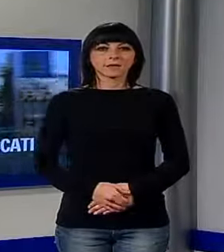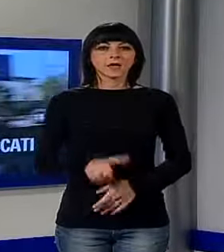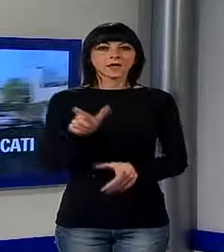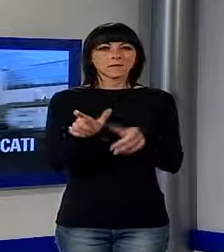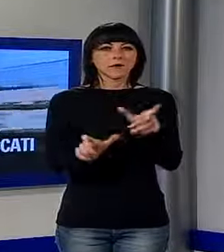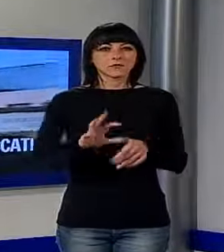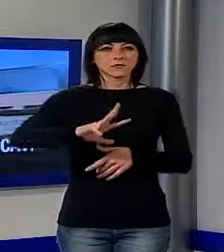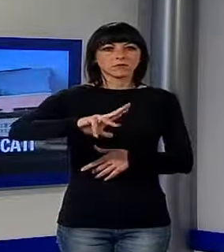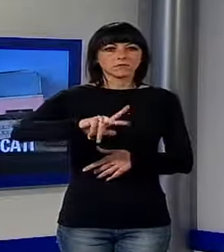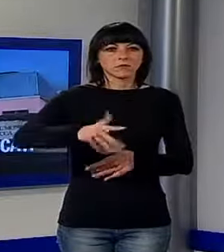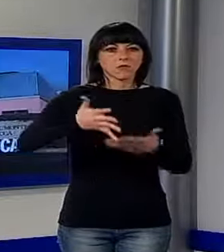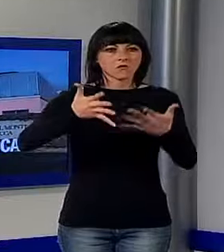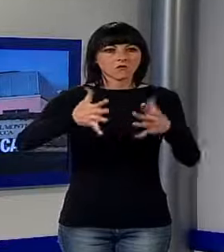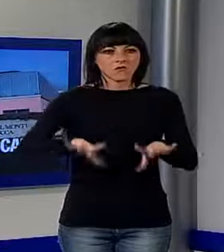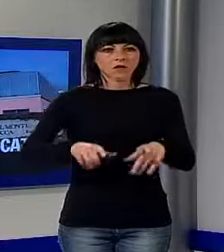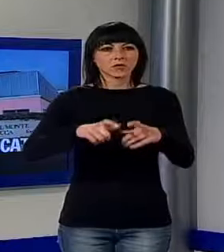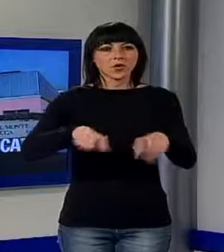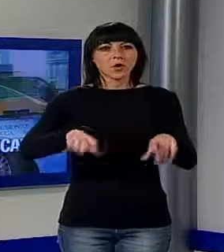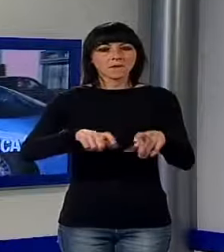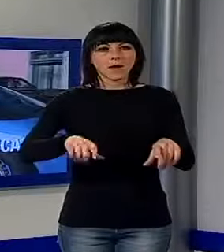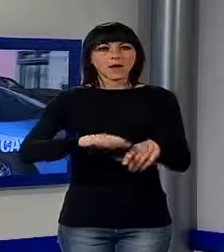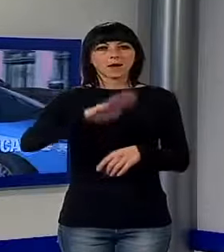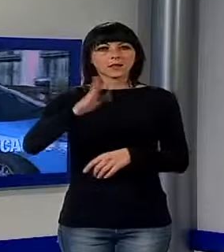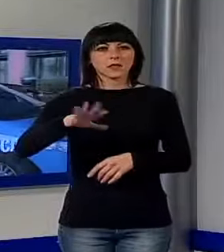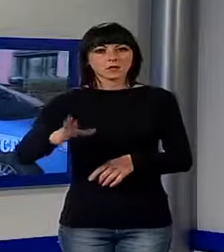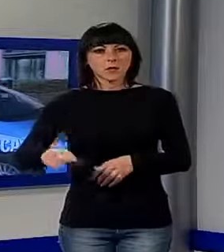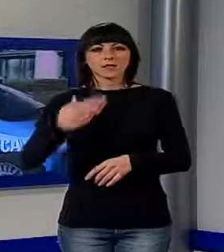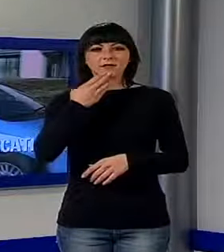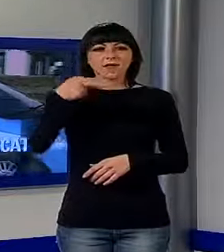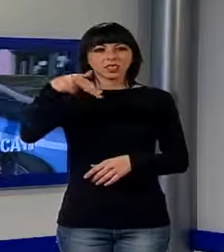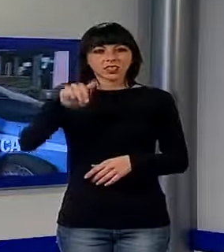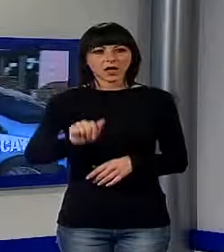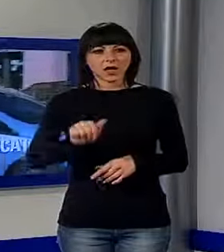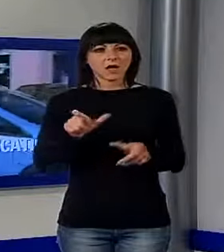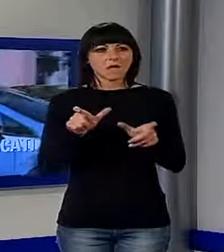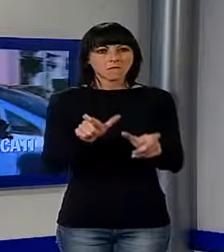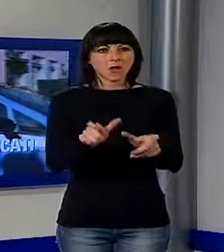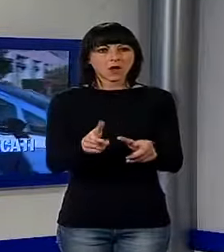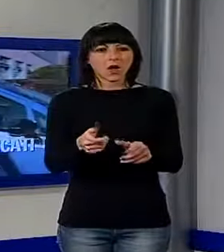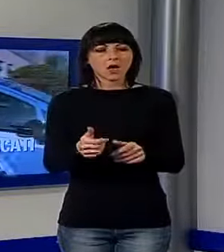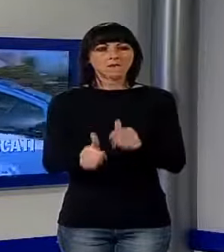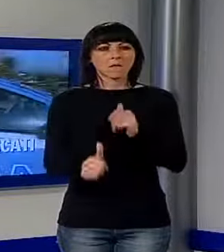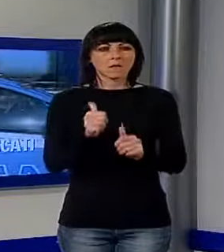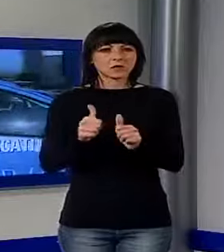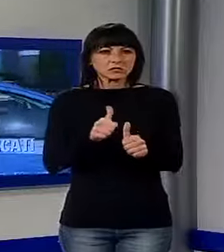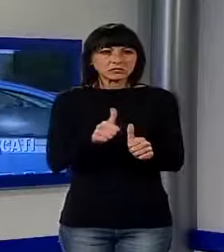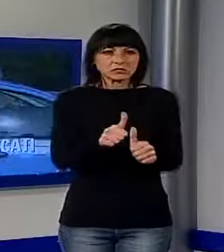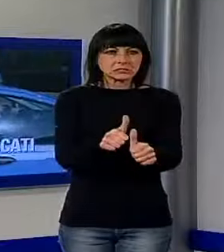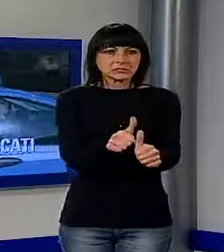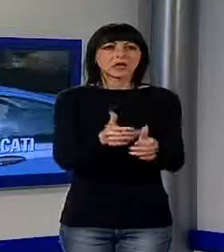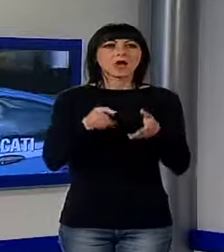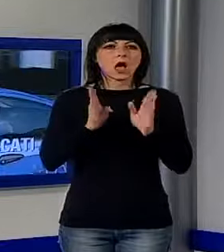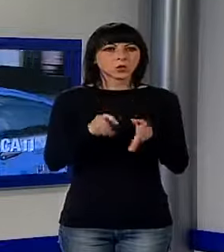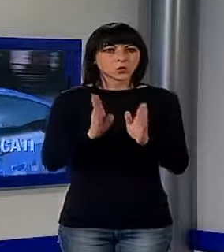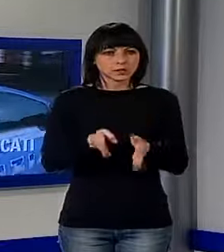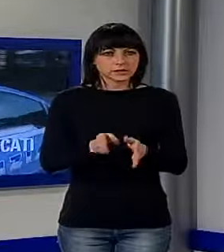Rapinatori bloccati dopo il colpo in banca al termine di un inseguimento in autostrada, la polizia ha arrestato tre uomini che avevano rapinato